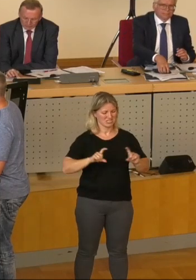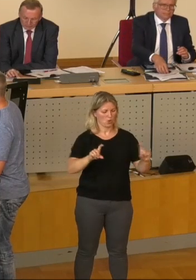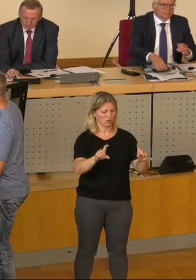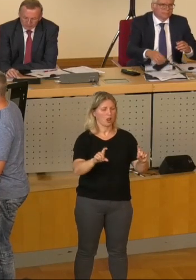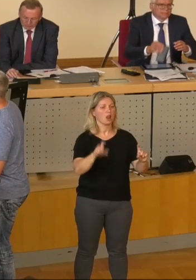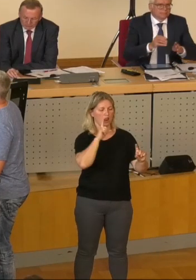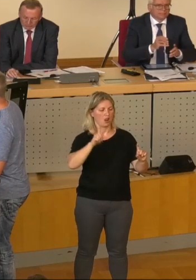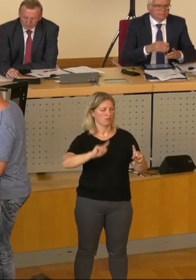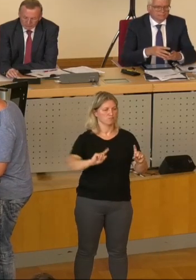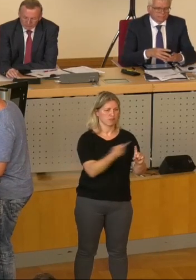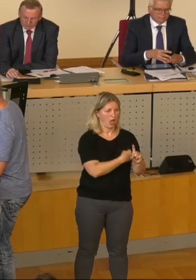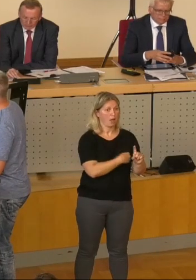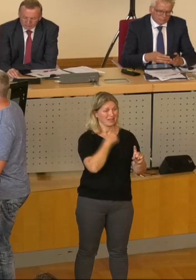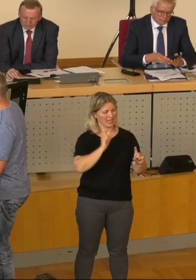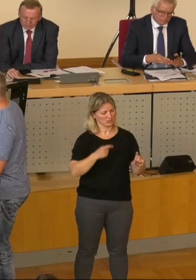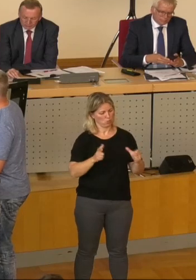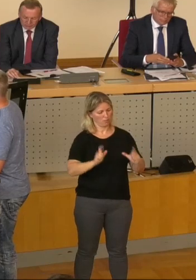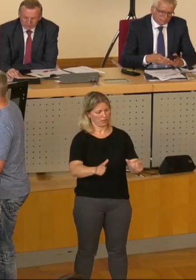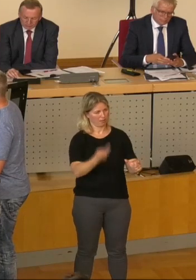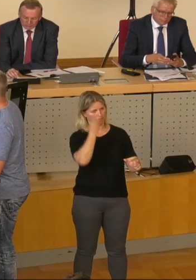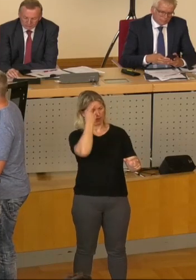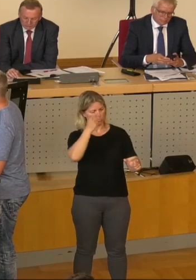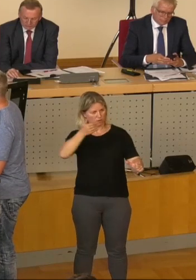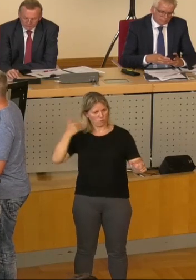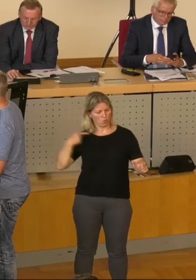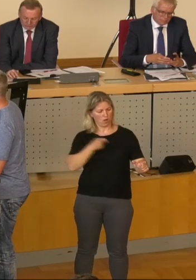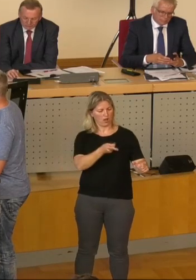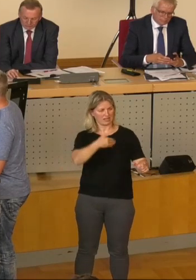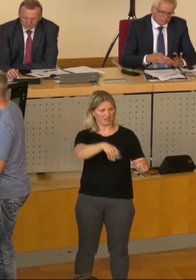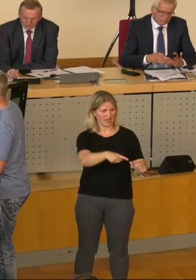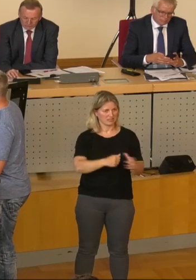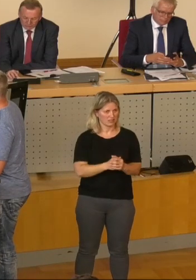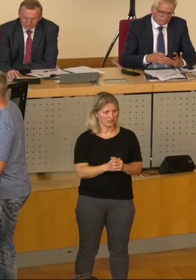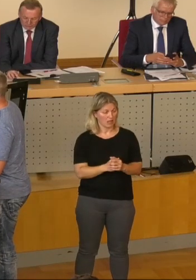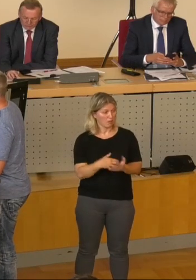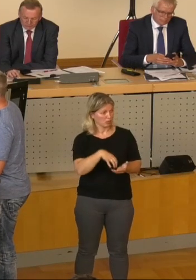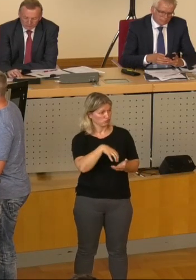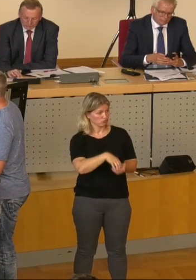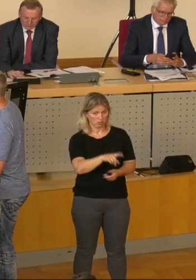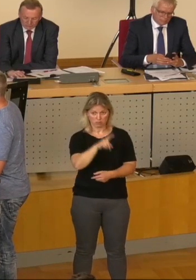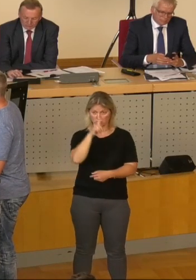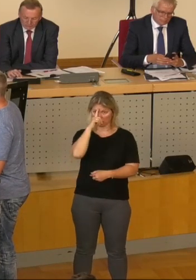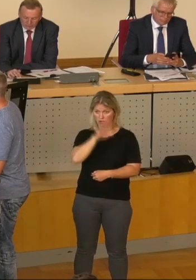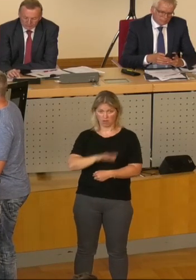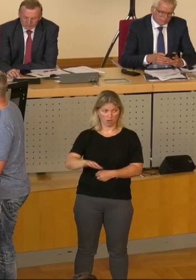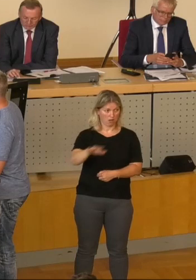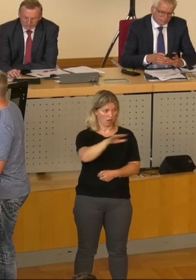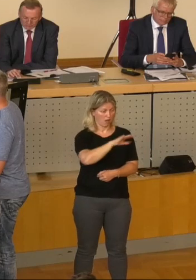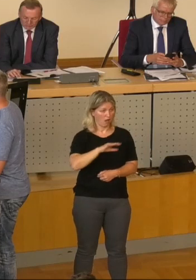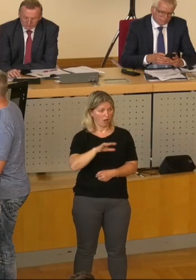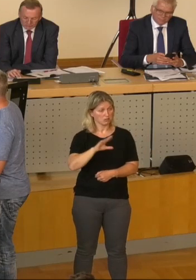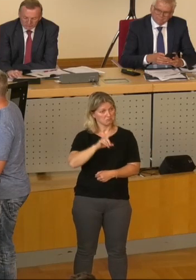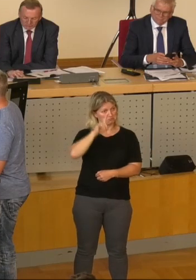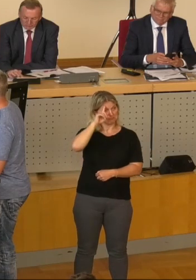erinnert heute an seinen ehemaligen Aufstellungsort. Wie sich jedoch der Dresdner Stadtrat zu einer Initiative für die Wiedererrichtung des